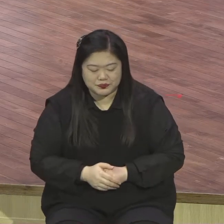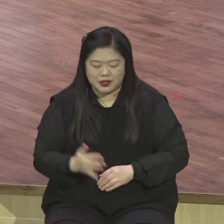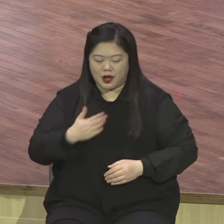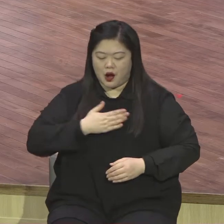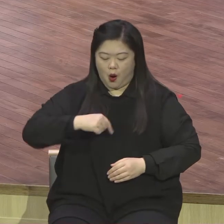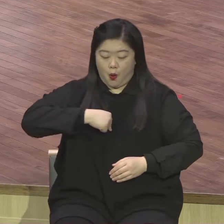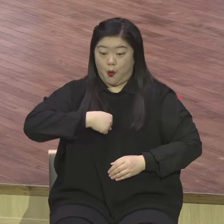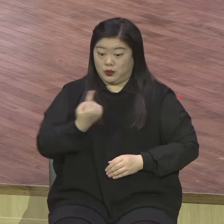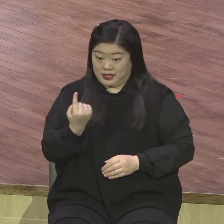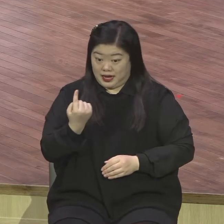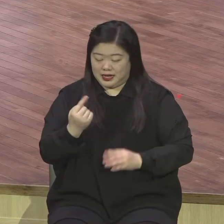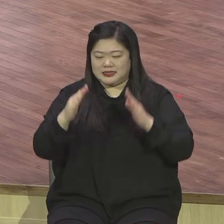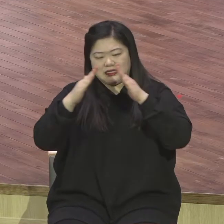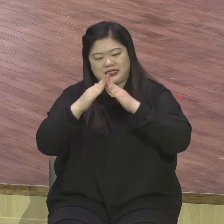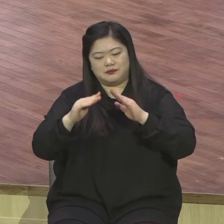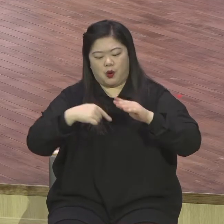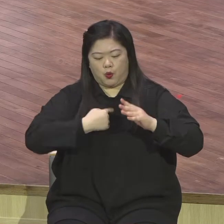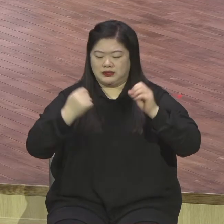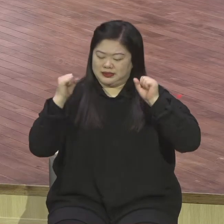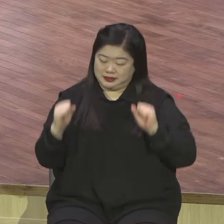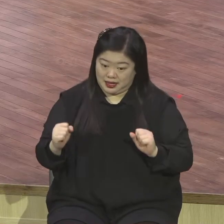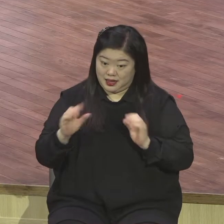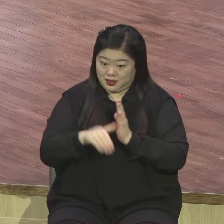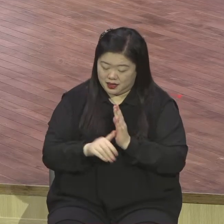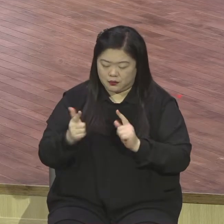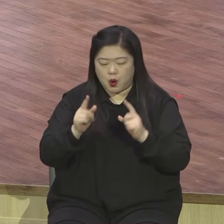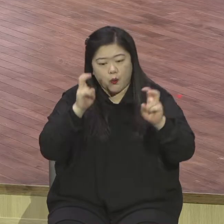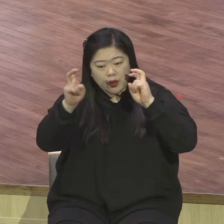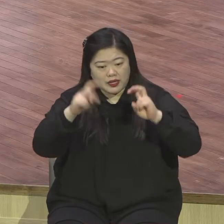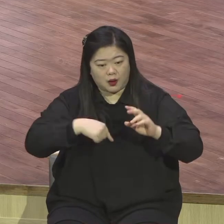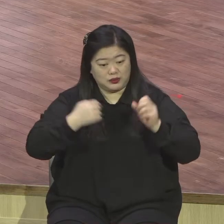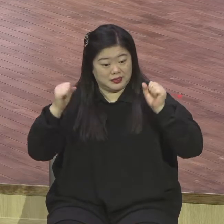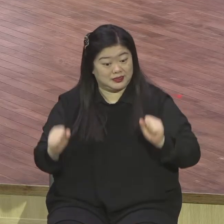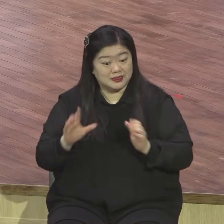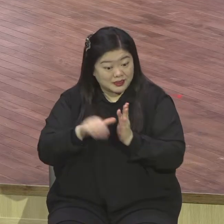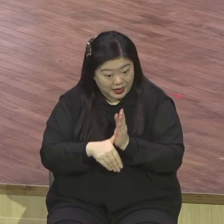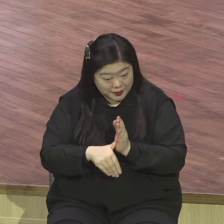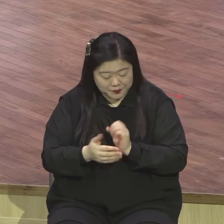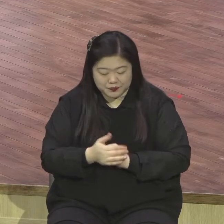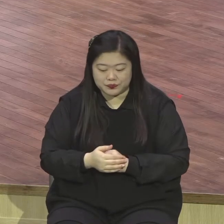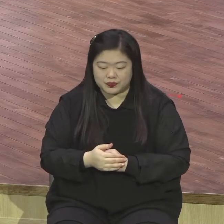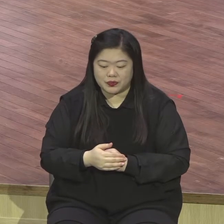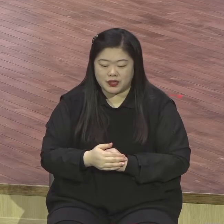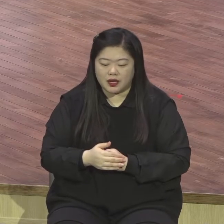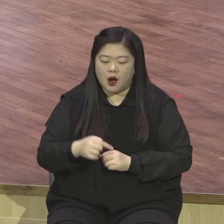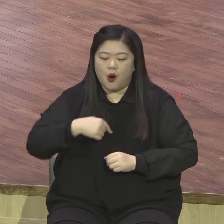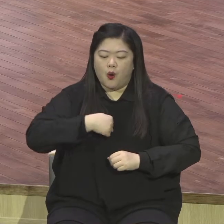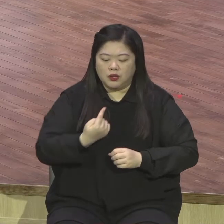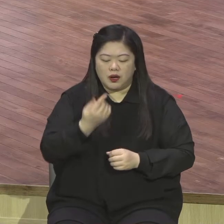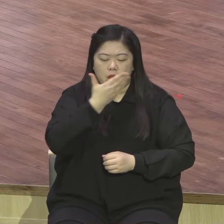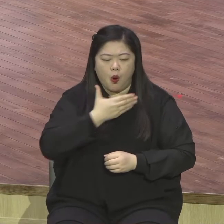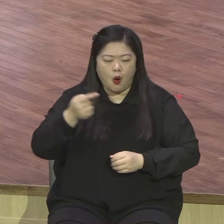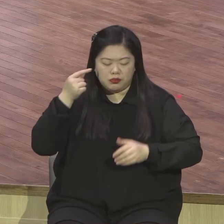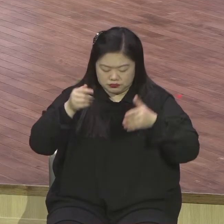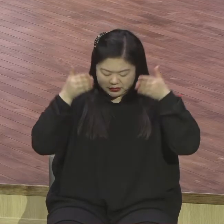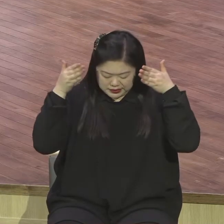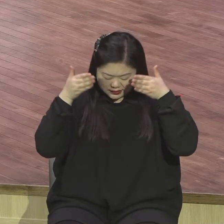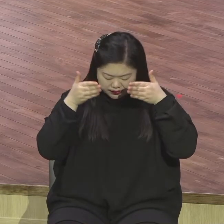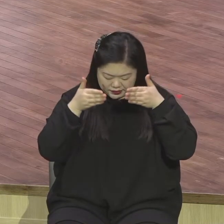집중속으로 들어가게 되는 것이 뭐예요 혼자 있을 때 보금 속에 들어가는 것은 위드라고 그래요 위드 위드 하나님